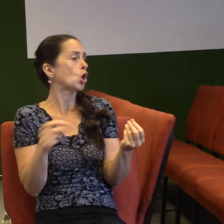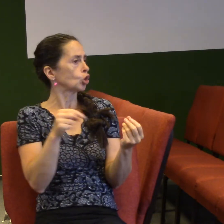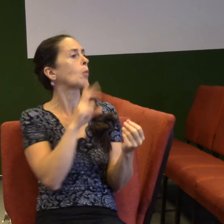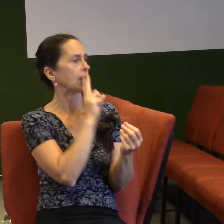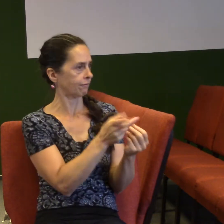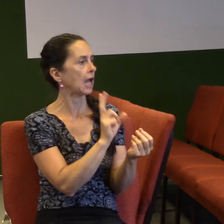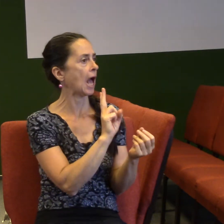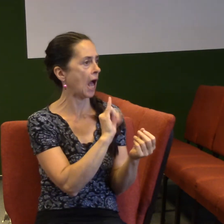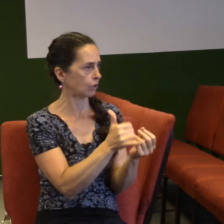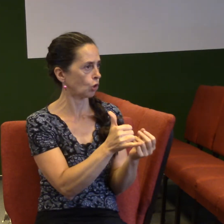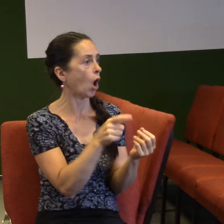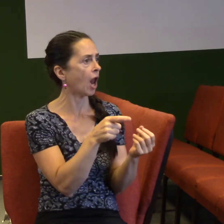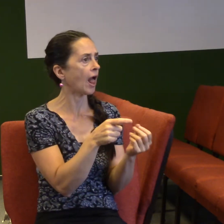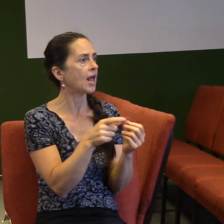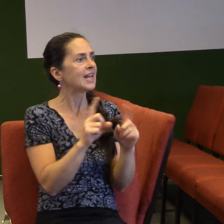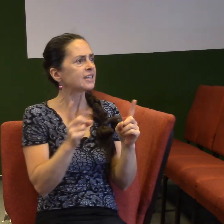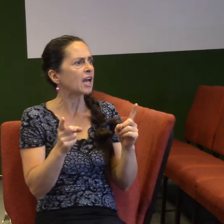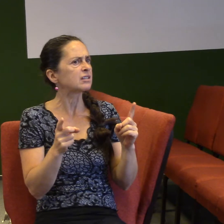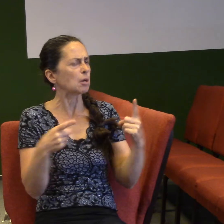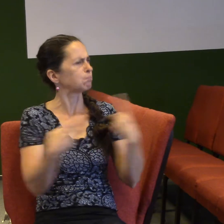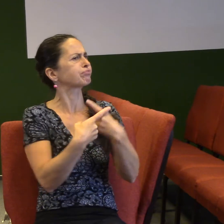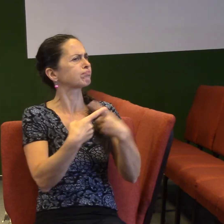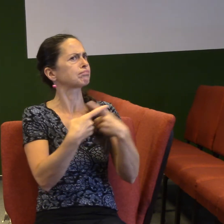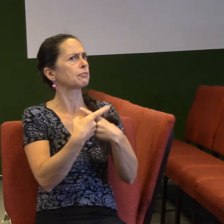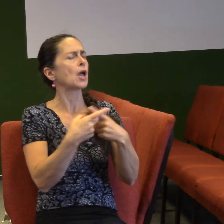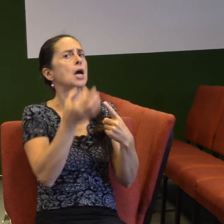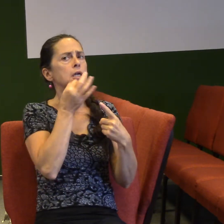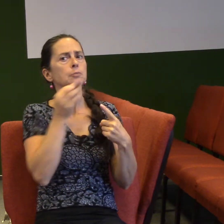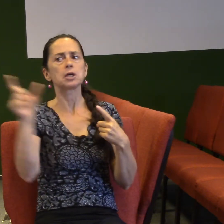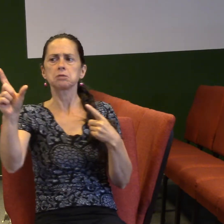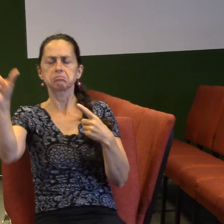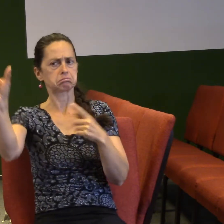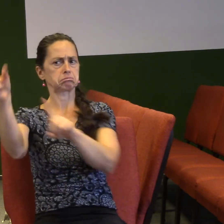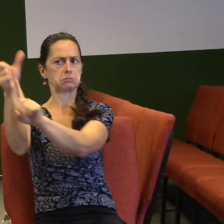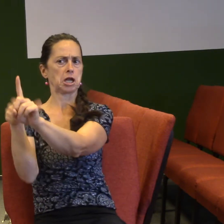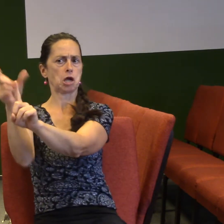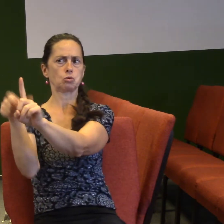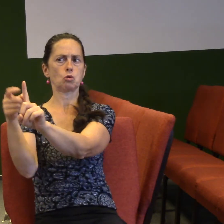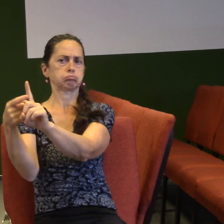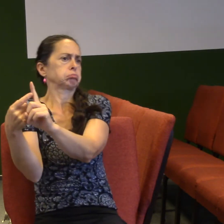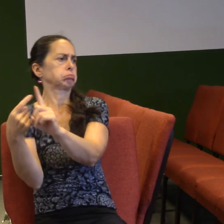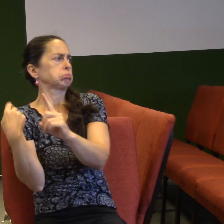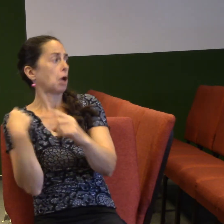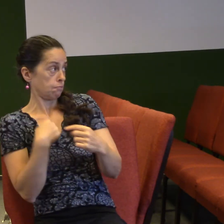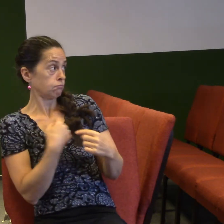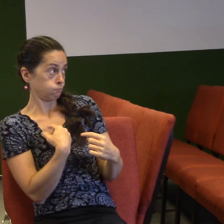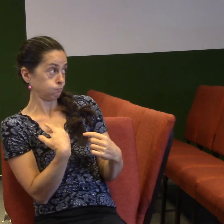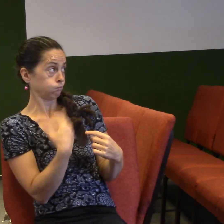podle mě hloupě proti sobě. Když někdo řekne, já prostě mám tu lásku a tady, o, ducha